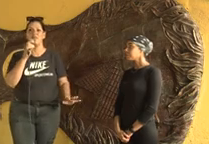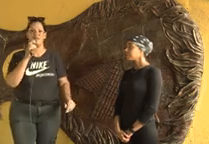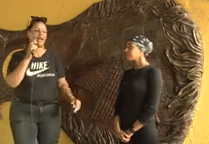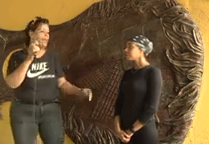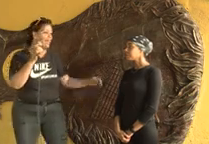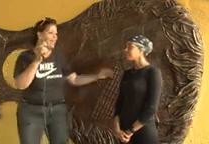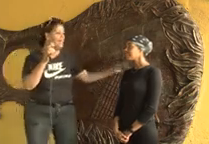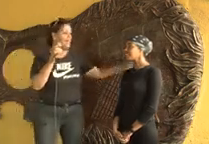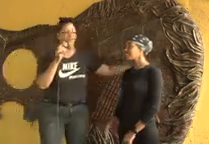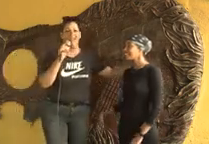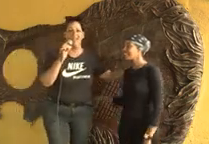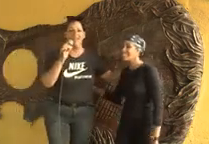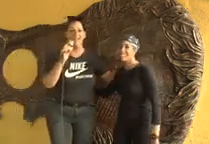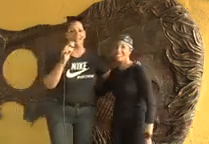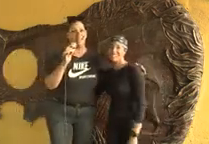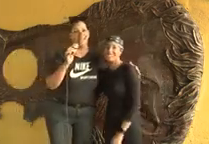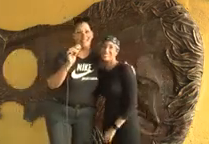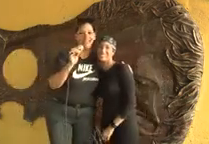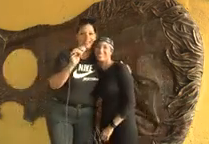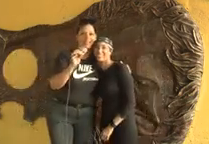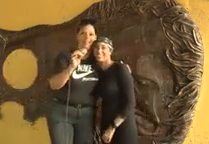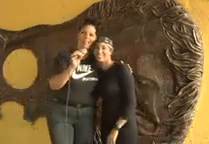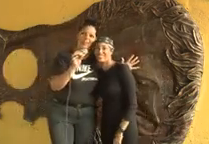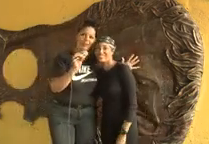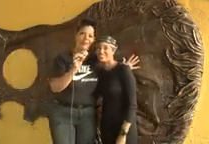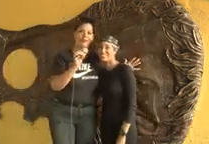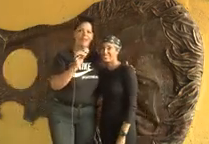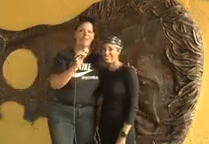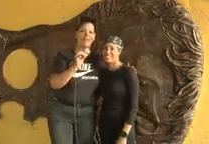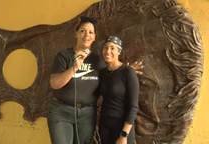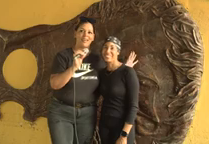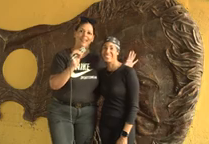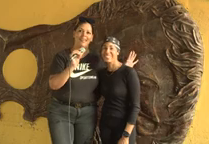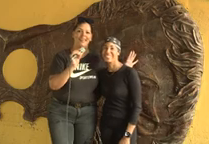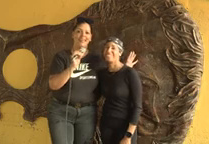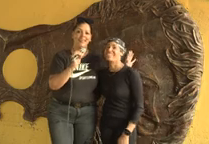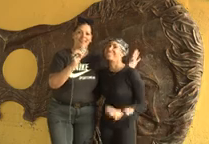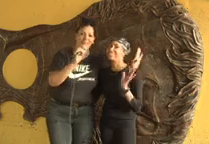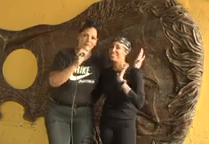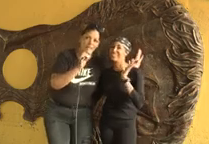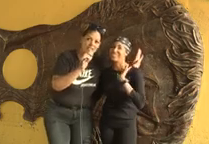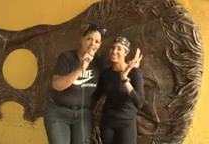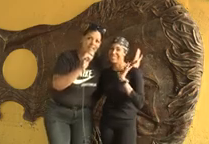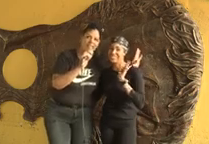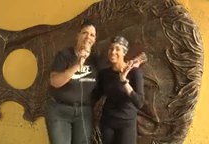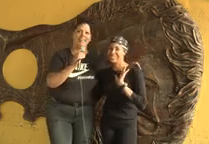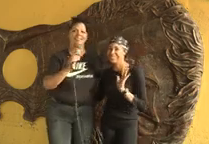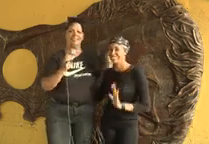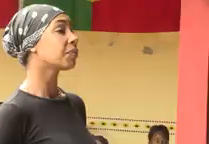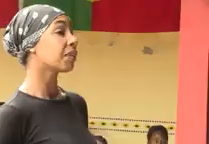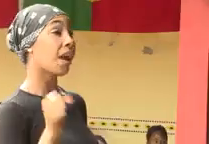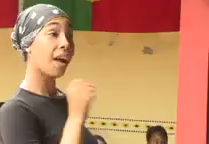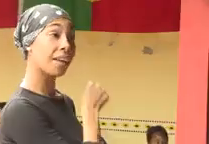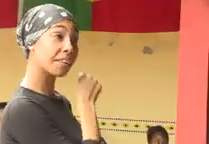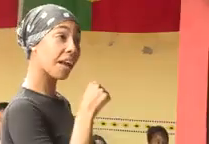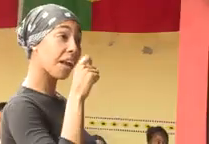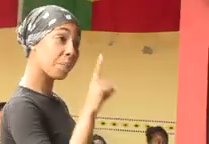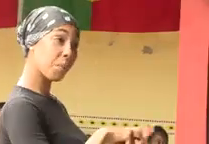meses aquí con ella y que todo nos vaya bien y que podamos seguir hacia adelante. La instructora de arte